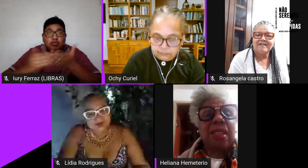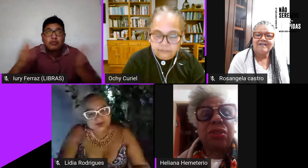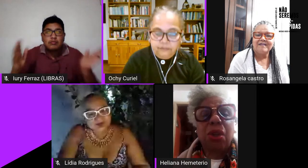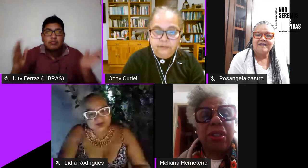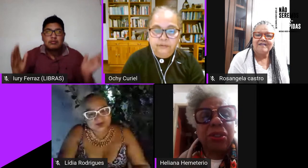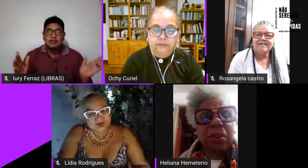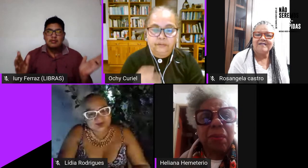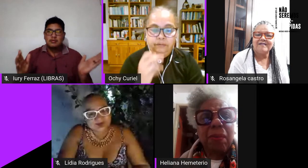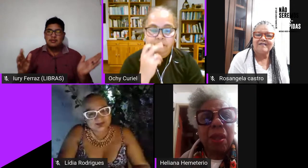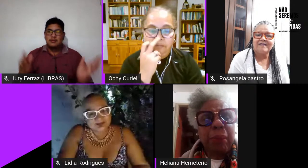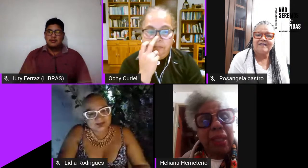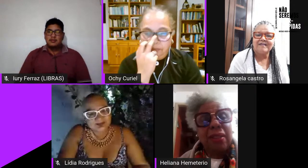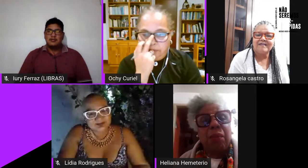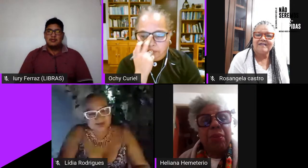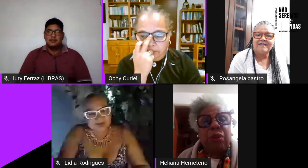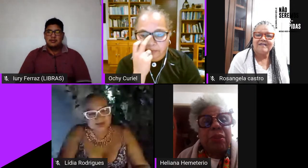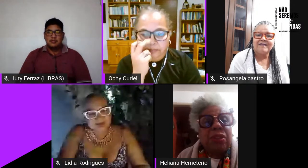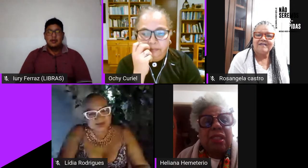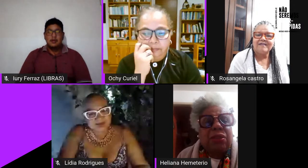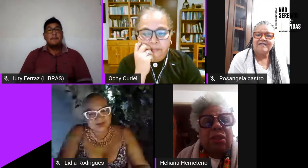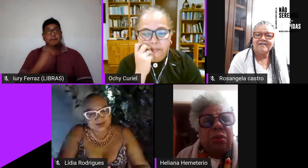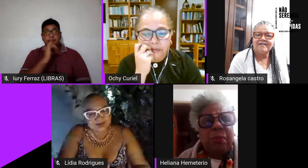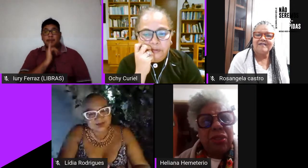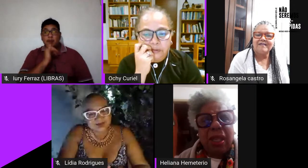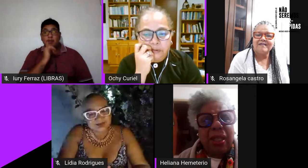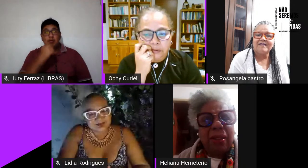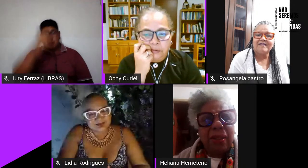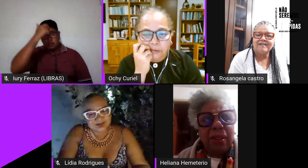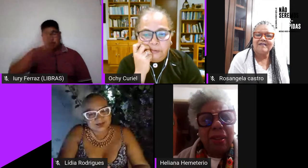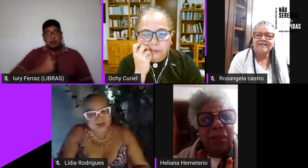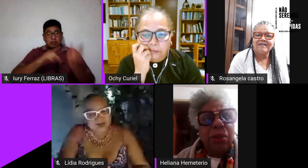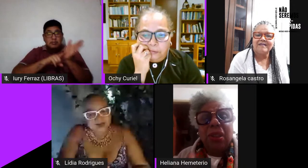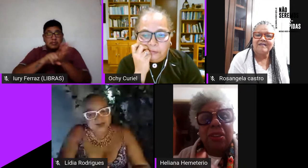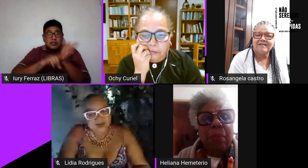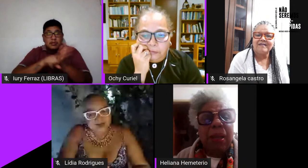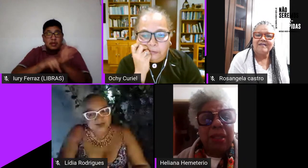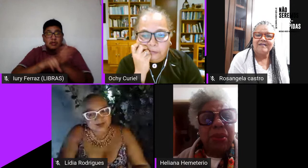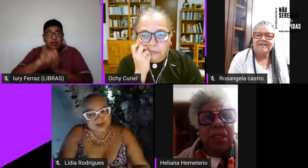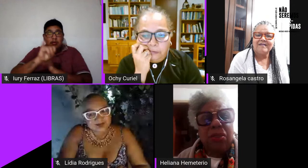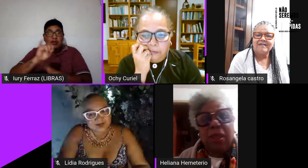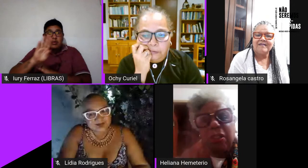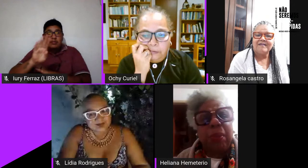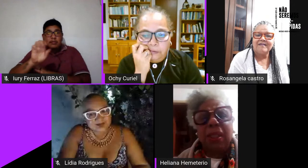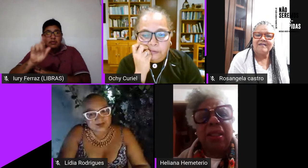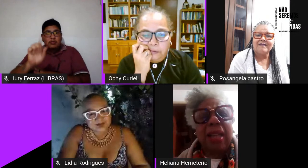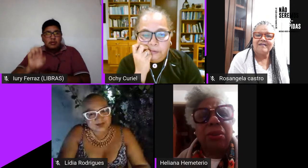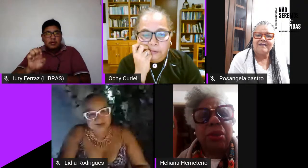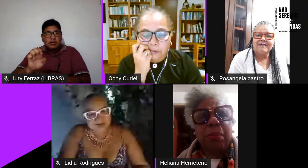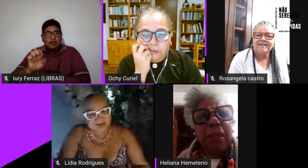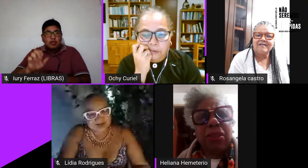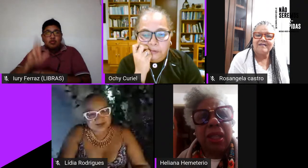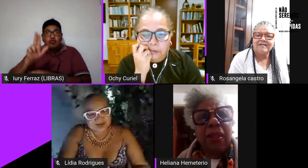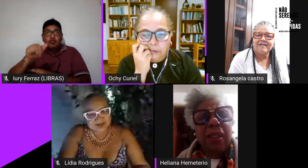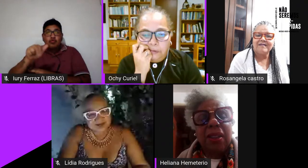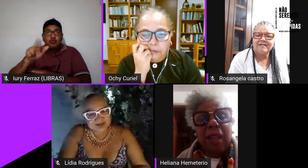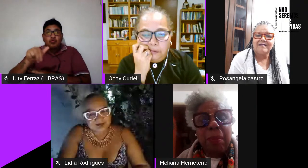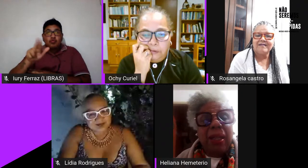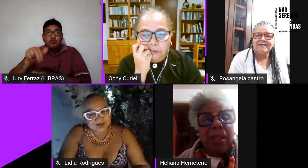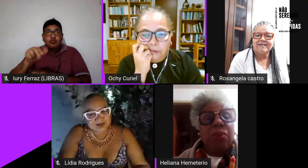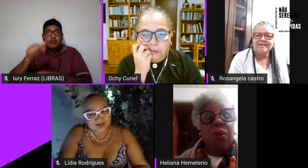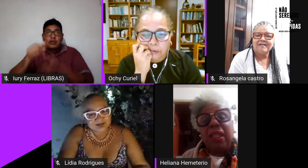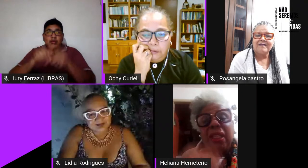especializações por exemplo eu sou pesquisadora do IBGE nunca trabalhei com queijo de liberdade no IBGE